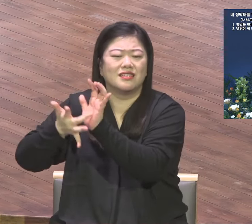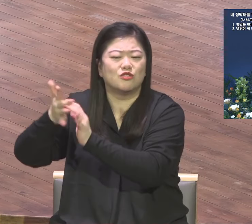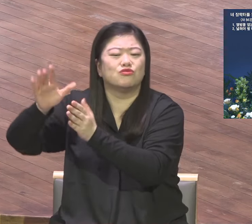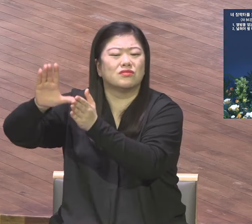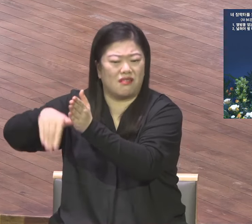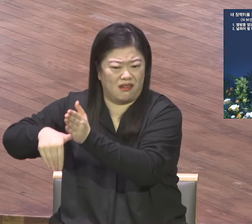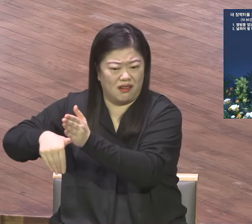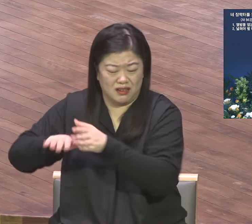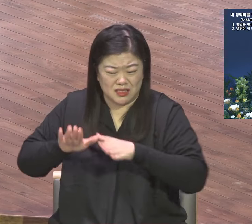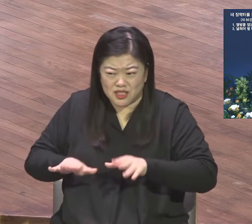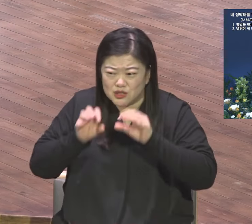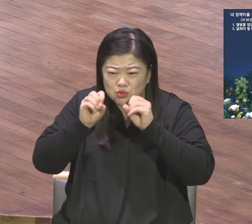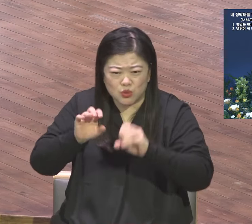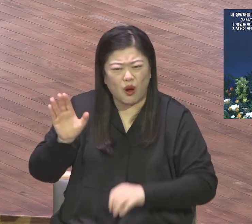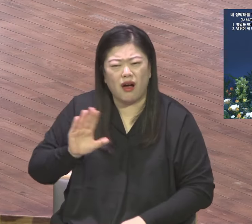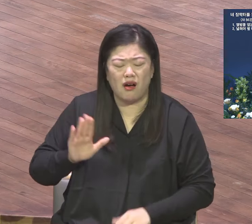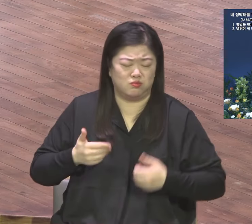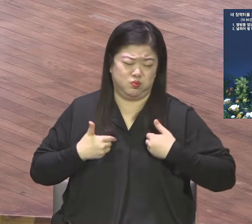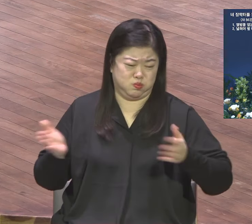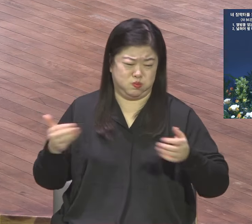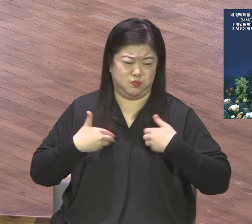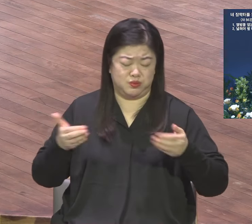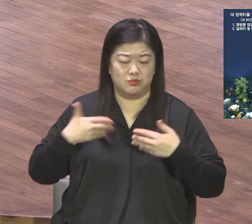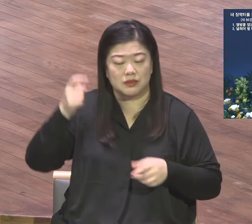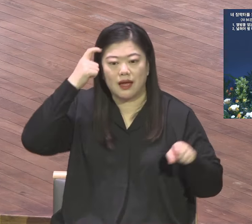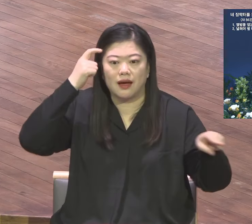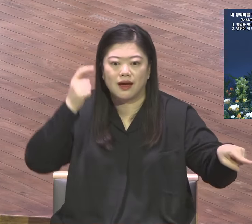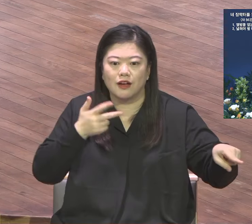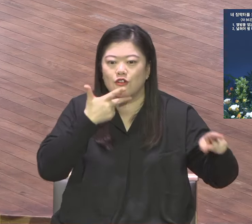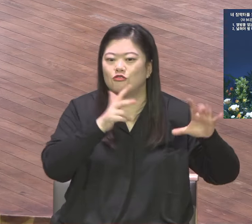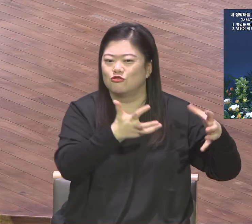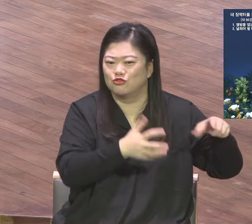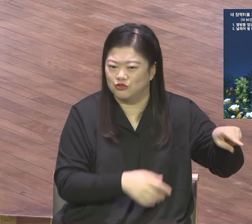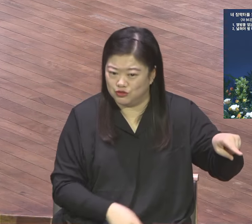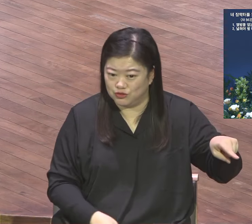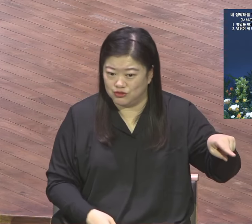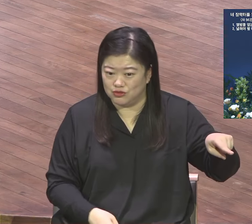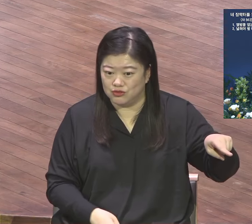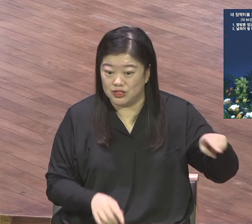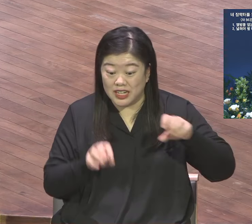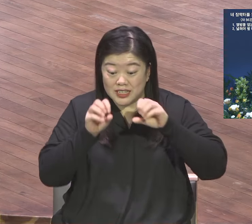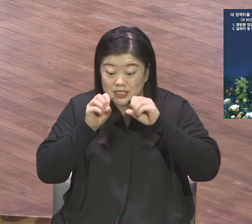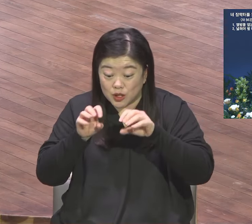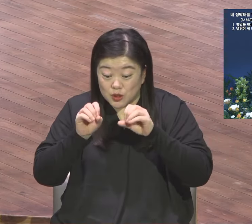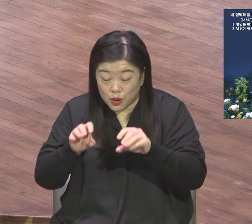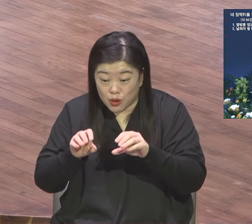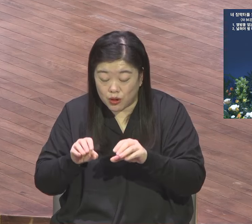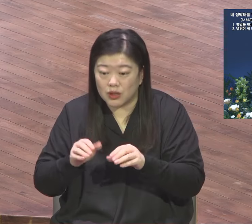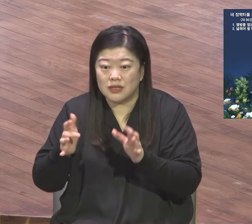아예 아직 하도 안 했습니다 그런 영국 교회 상황에